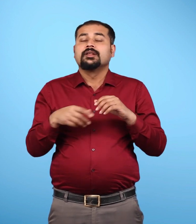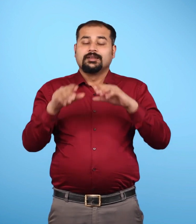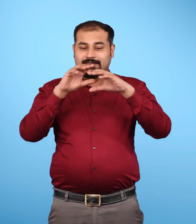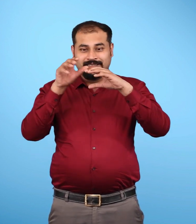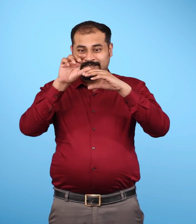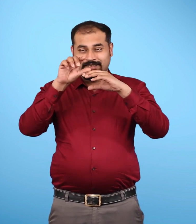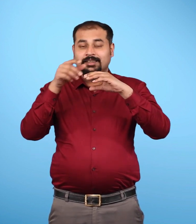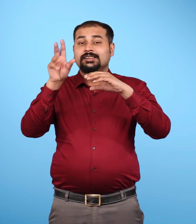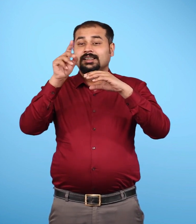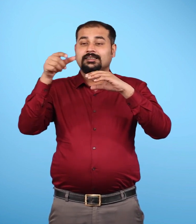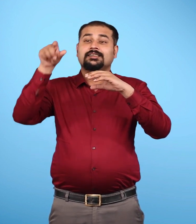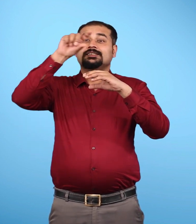समताप मंडल